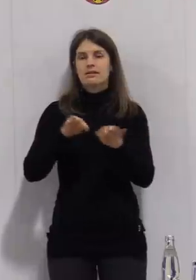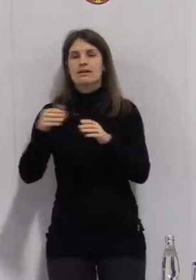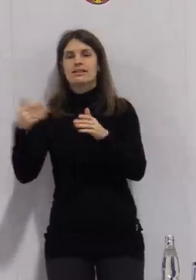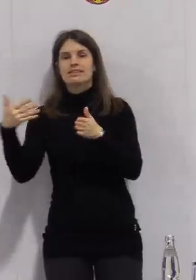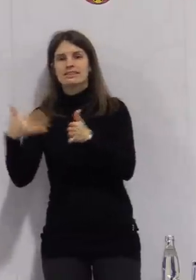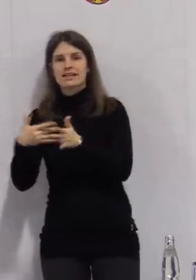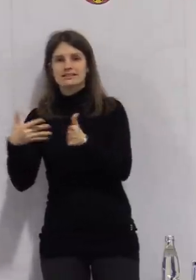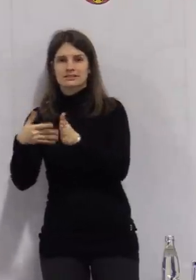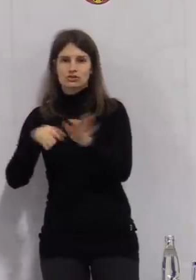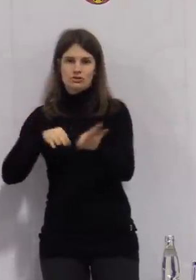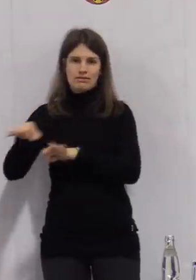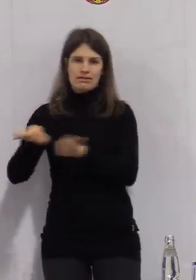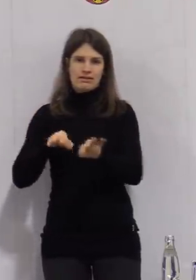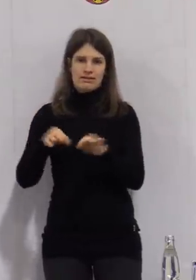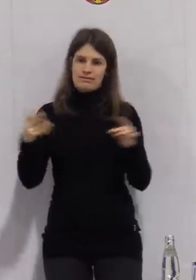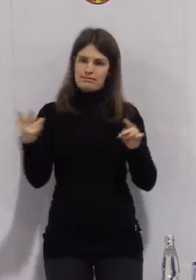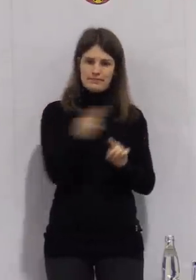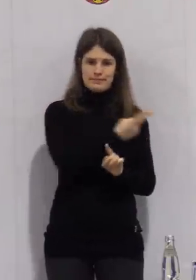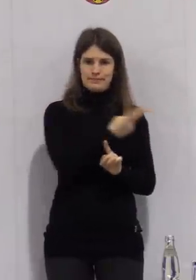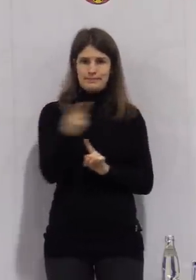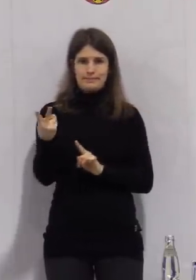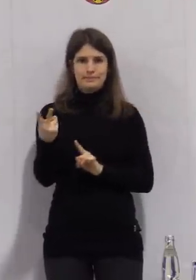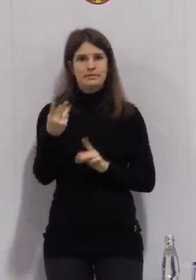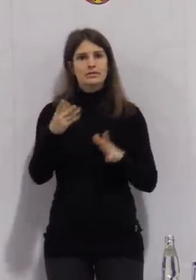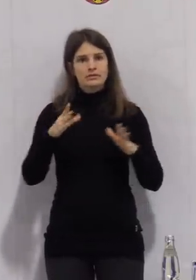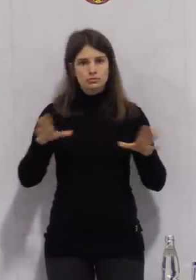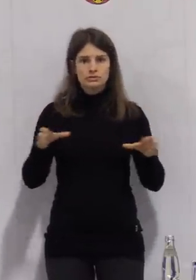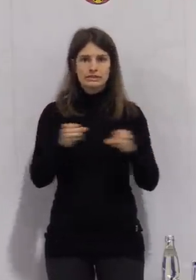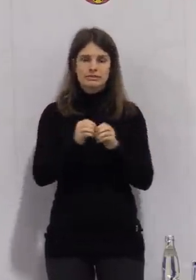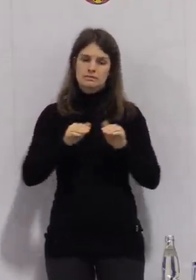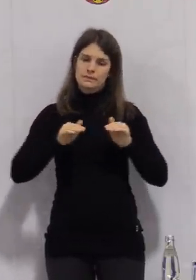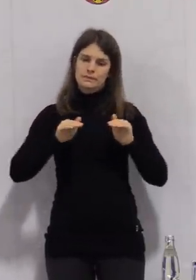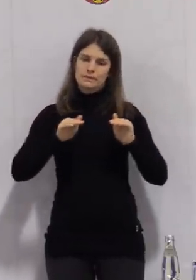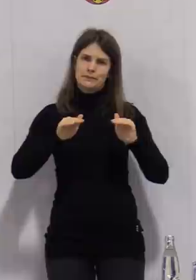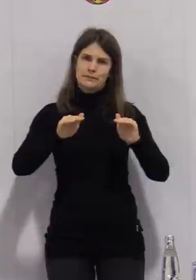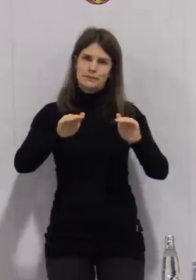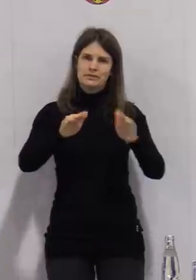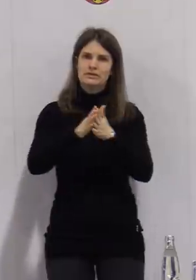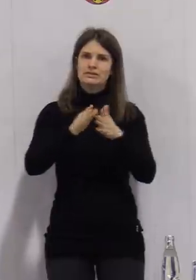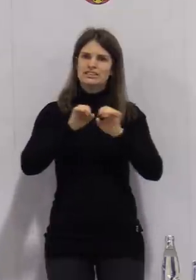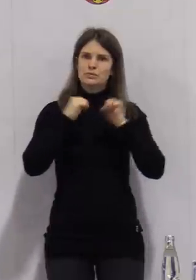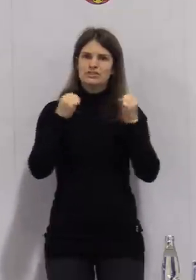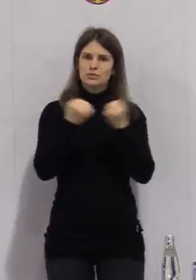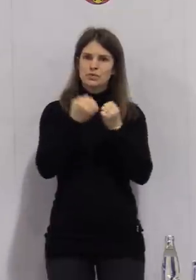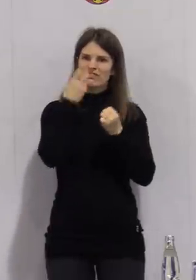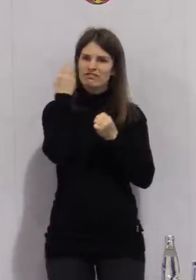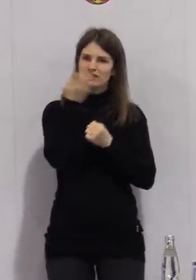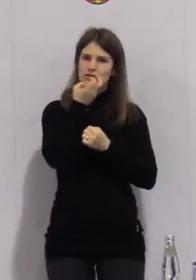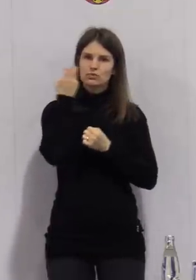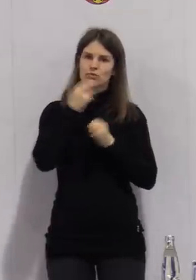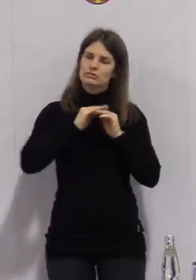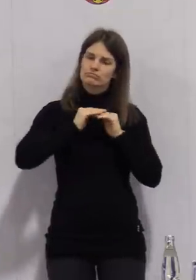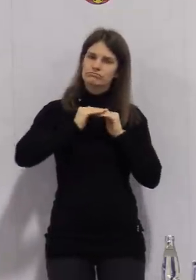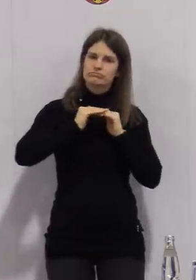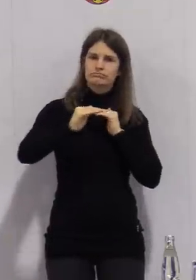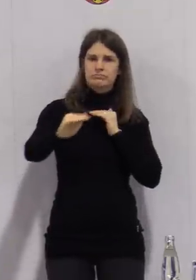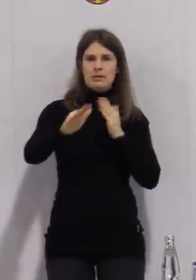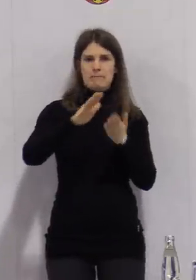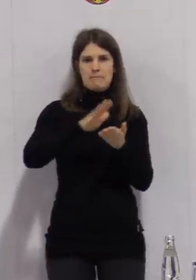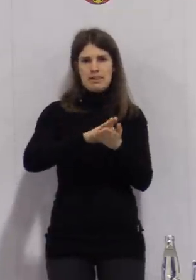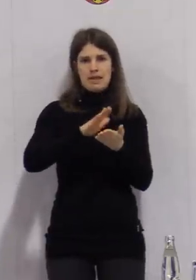die Lage stabilisieren und beides als Schlüssel zu einer Senkung der Inzidenz